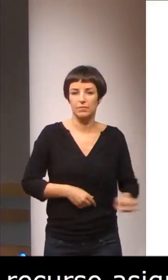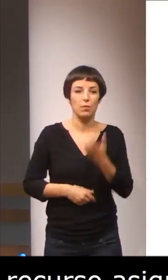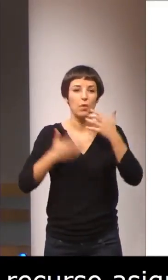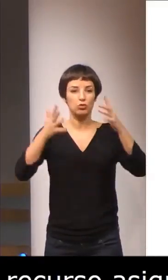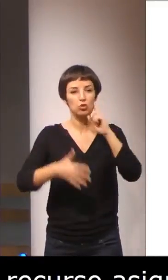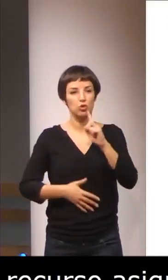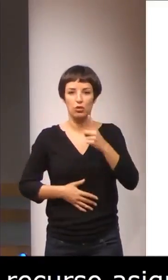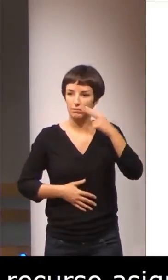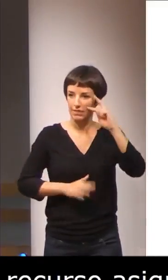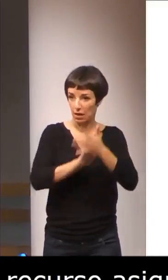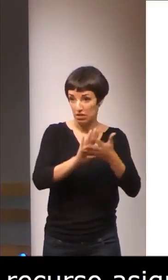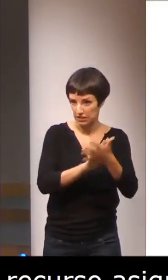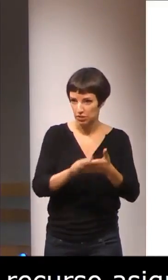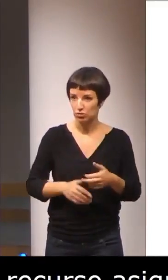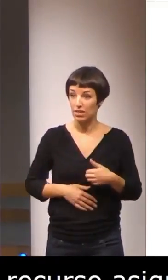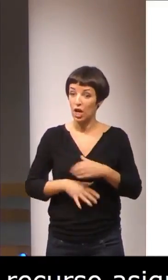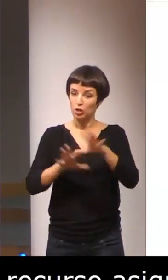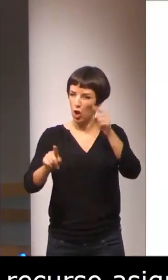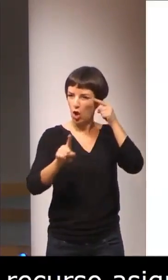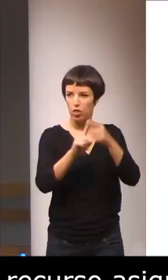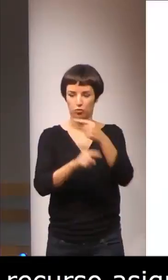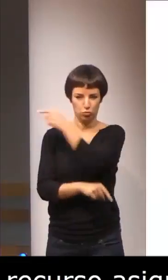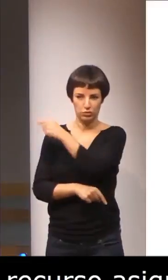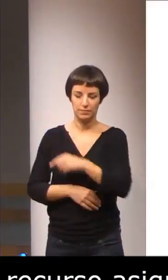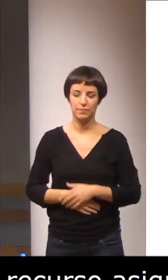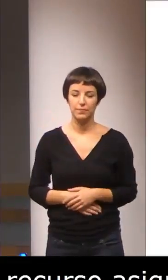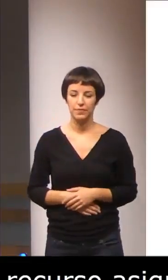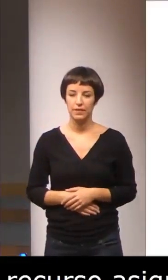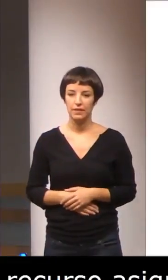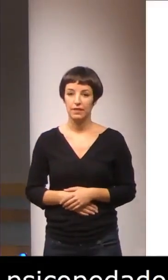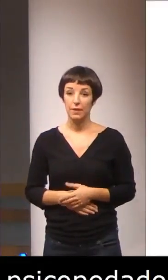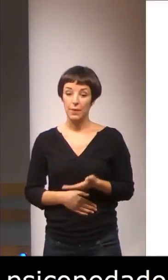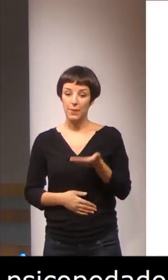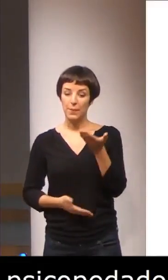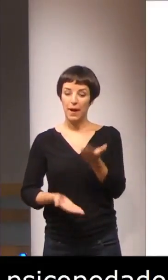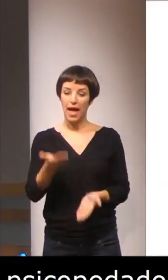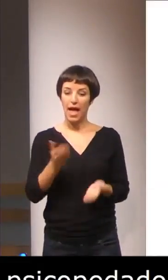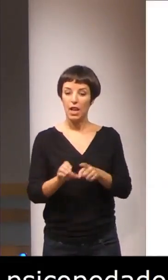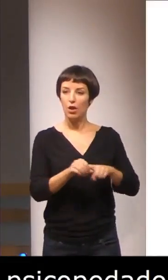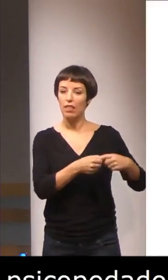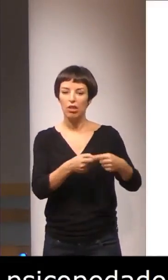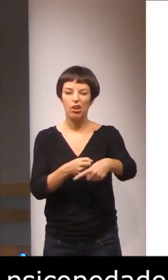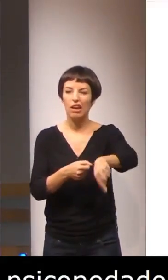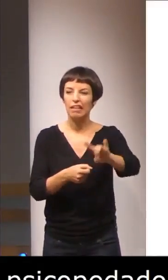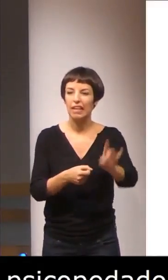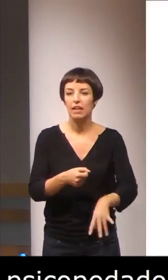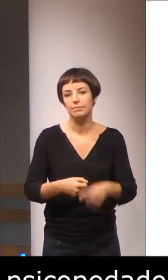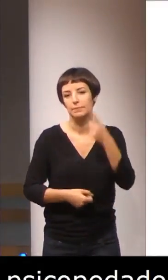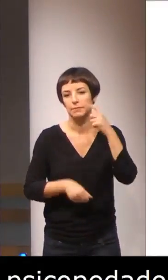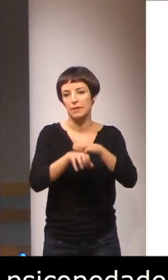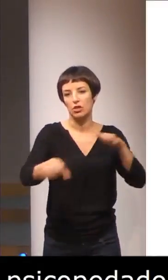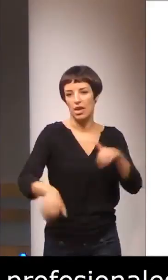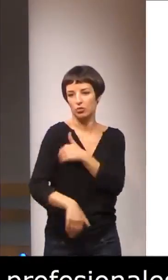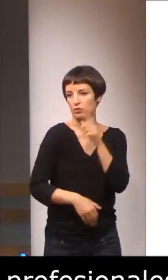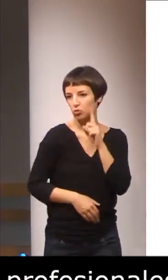sordo especialista de lengua de signos. Destinatarios de la valoración, fundamentalmente, los estudiantes sordos, que bien